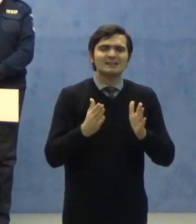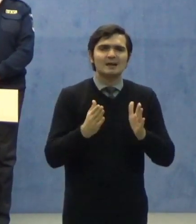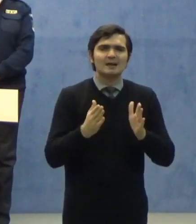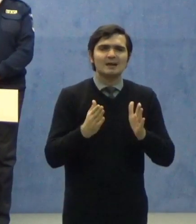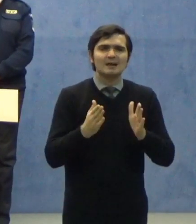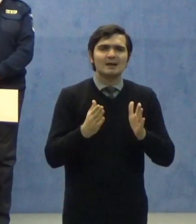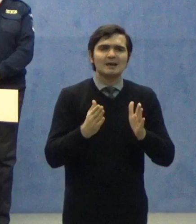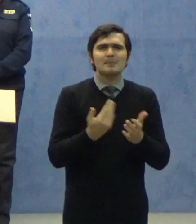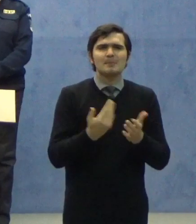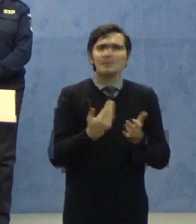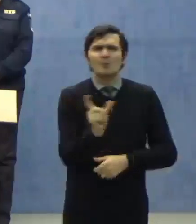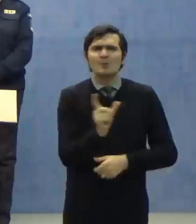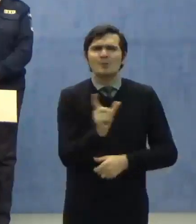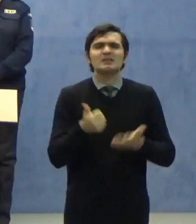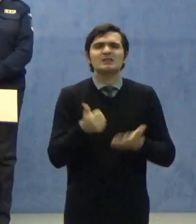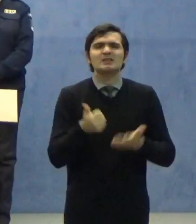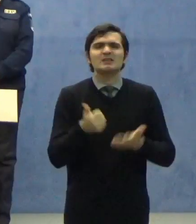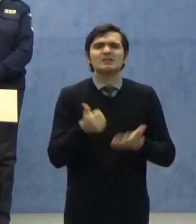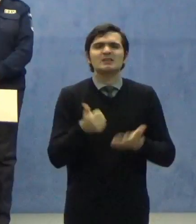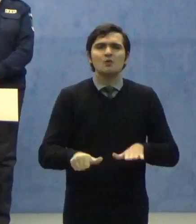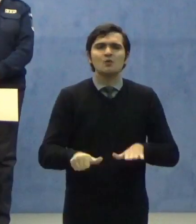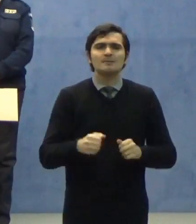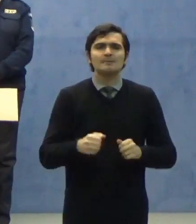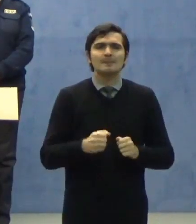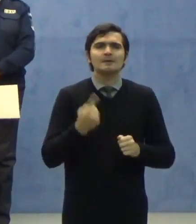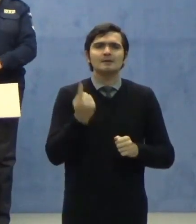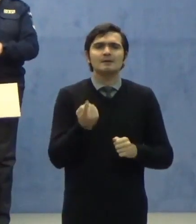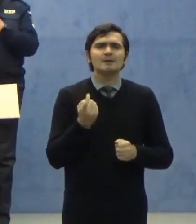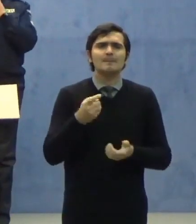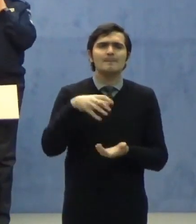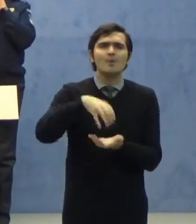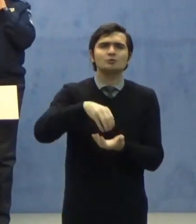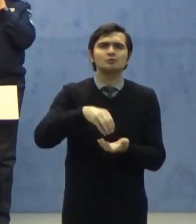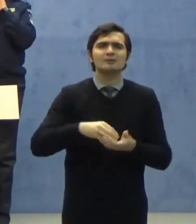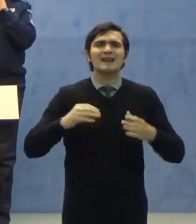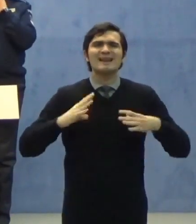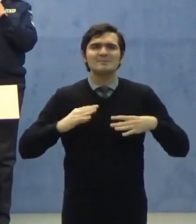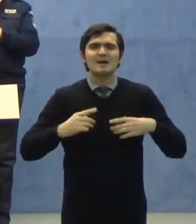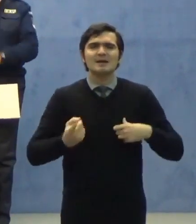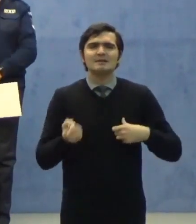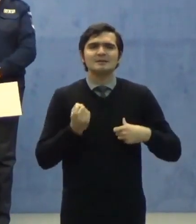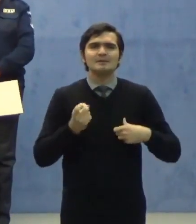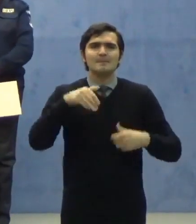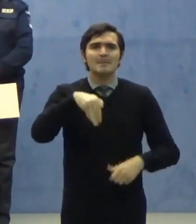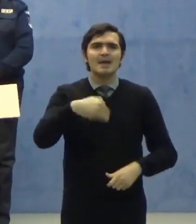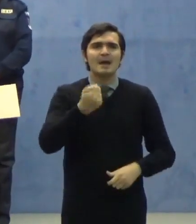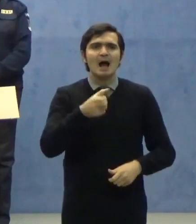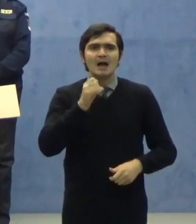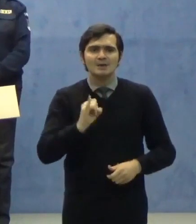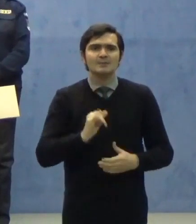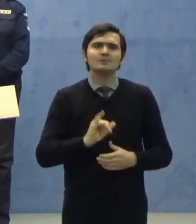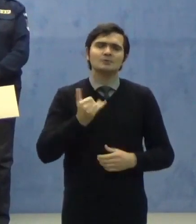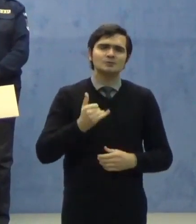în posturile vacante din Ministerul Afacerilor Interne. Totodată